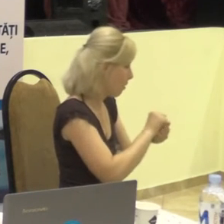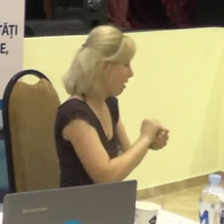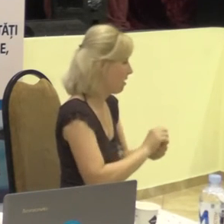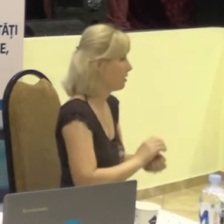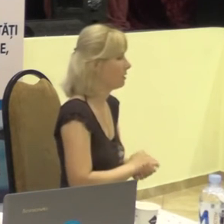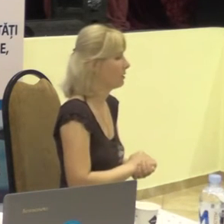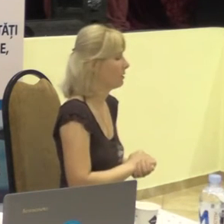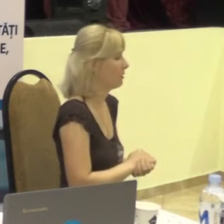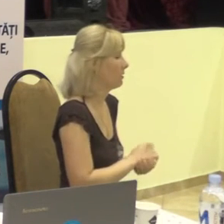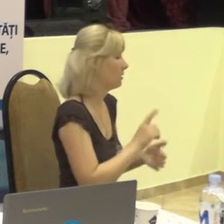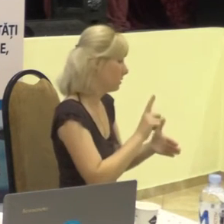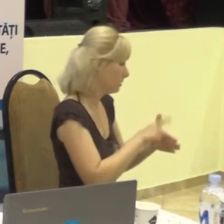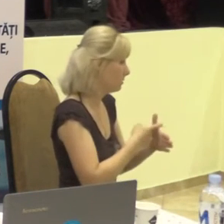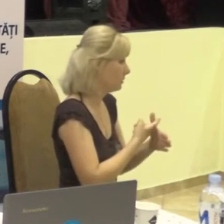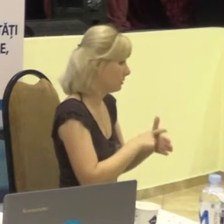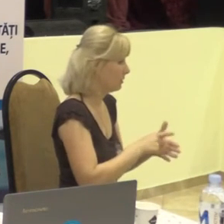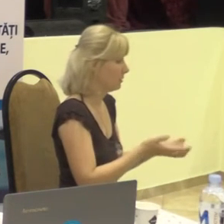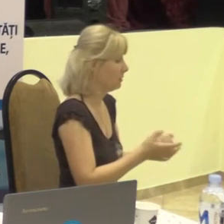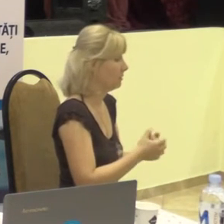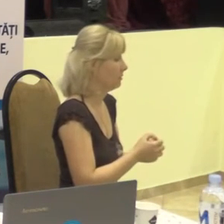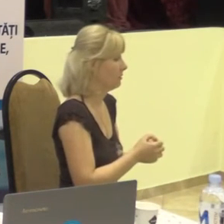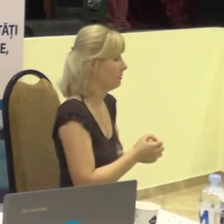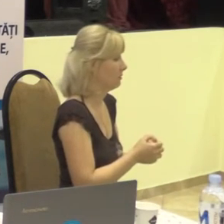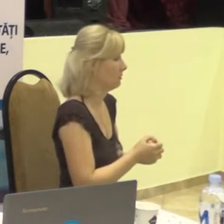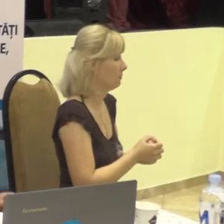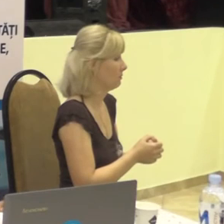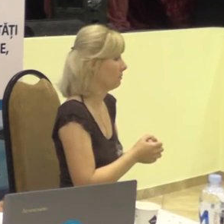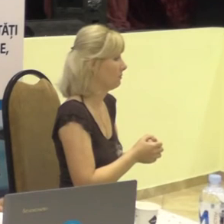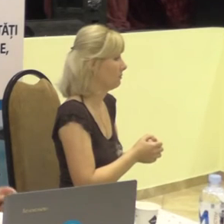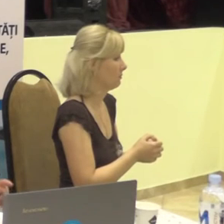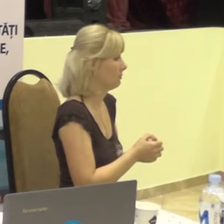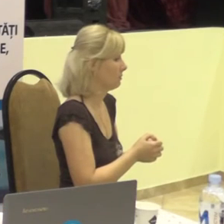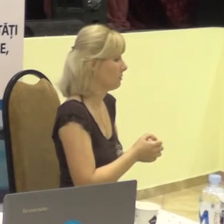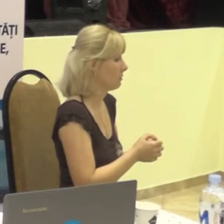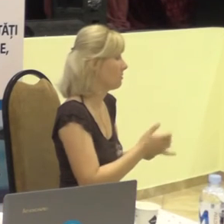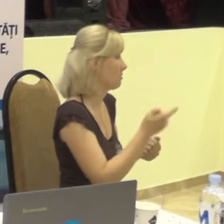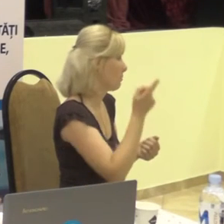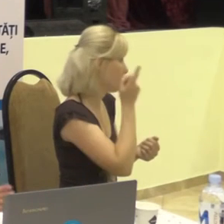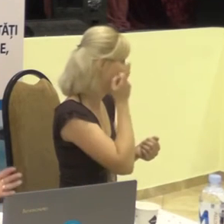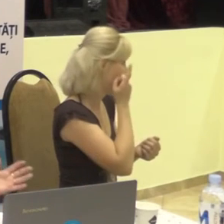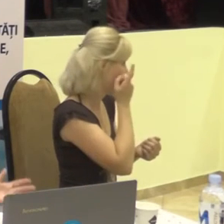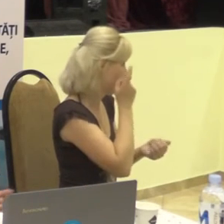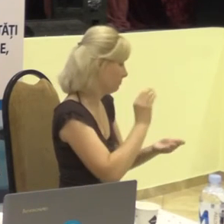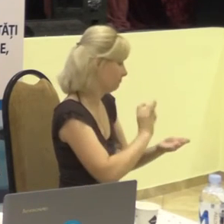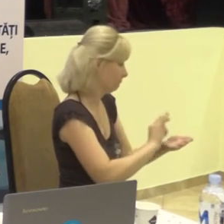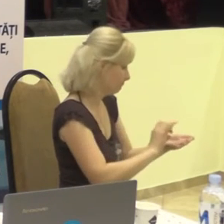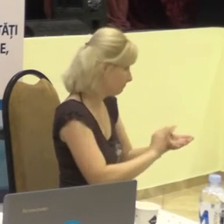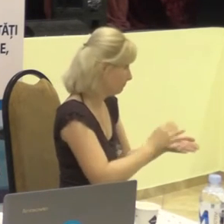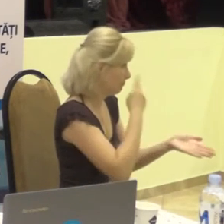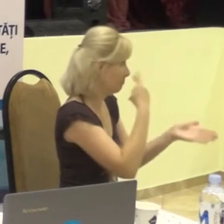sau mesajul să-i îl scrieți pe telefonul dumneavoastră și să-i arătați lui.